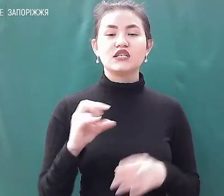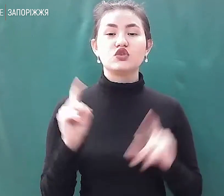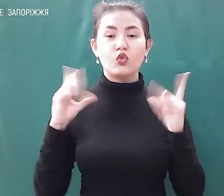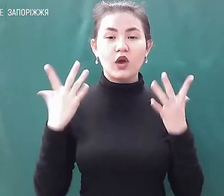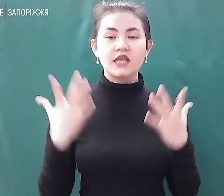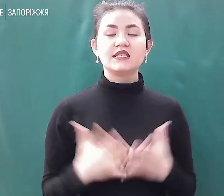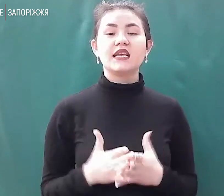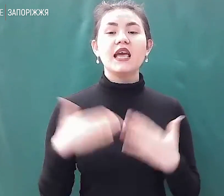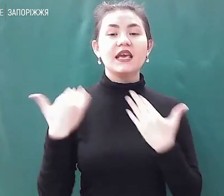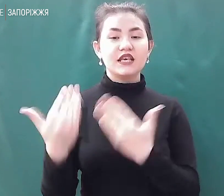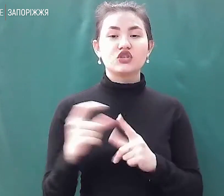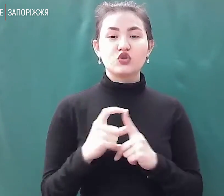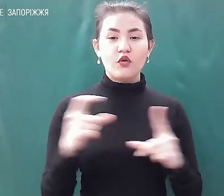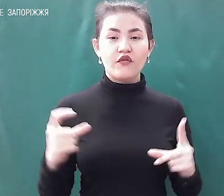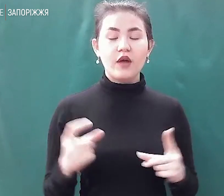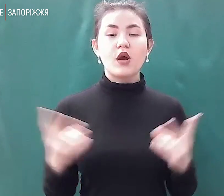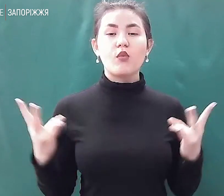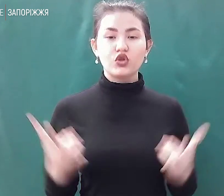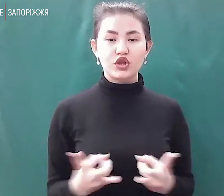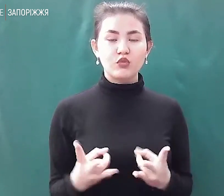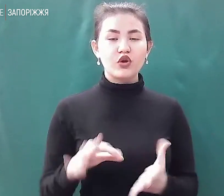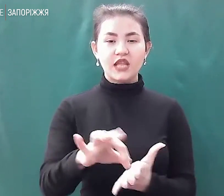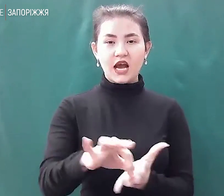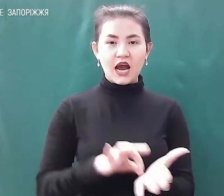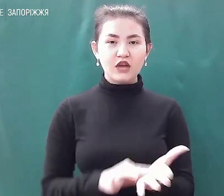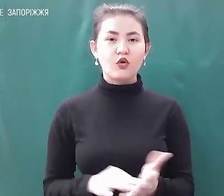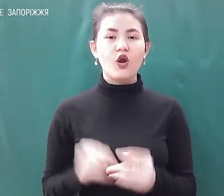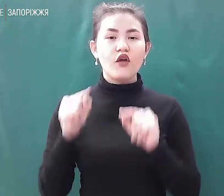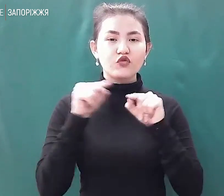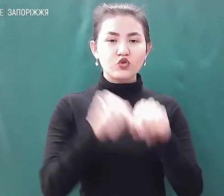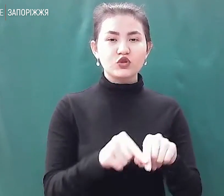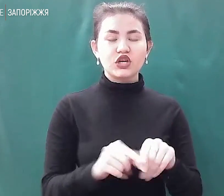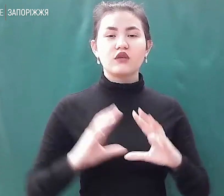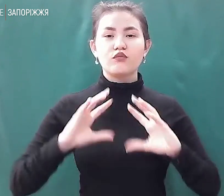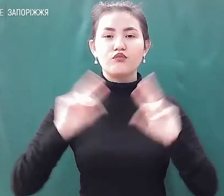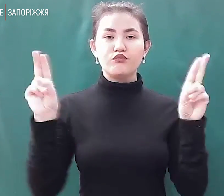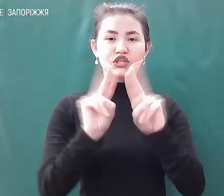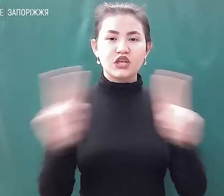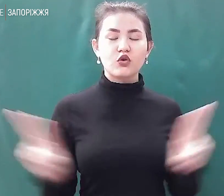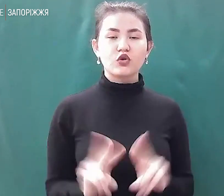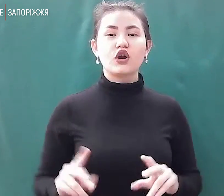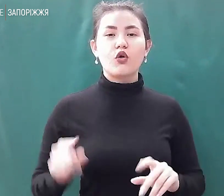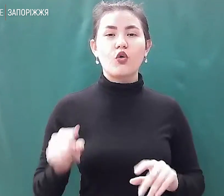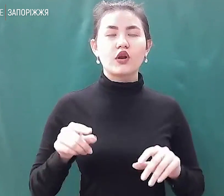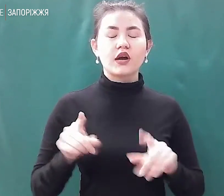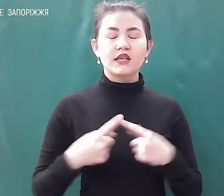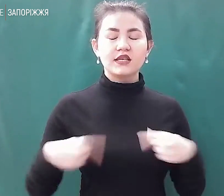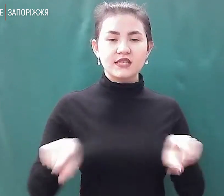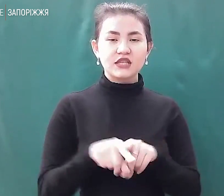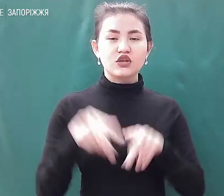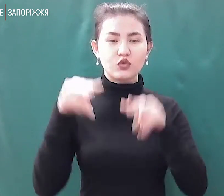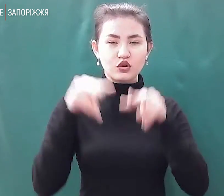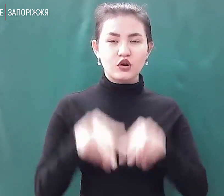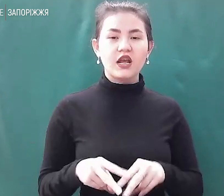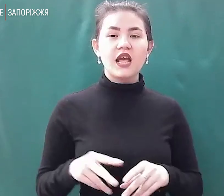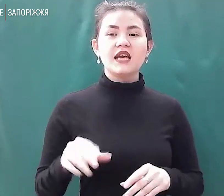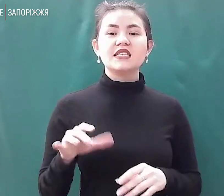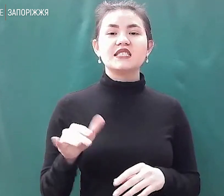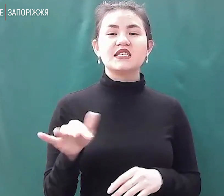словами, потребує негайного втручання міжнародних організацій та контролерів у сфері атомної енергетики і безпеки,